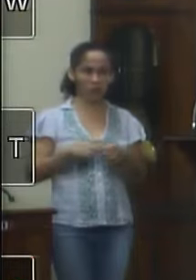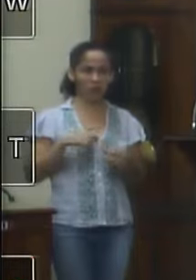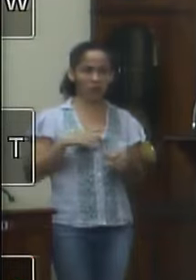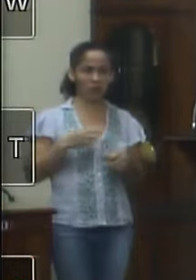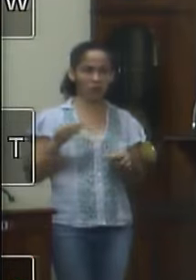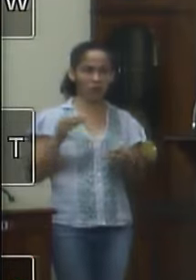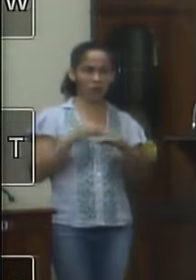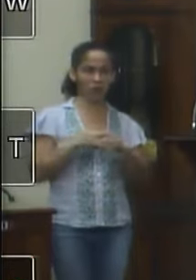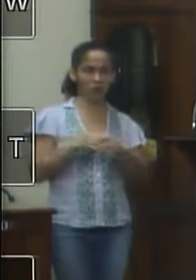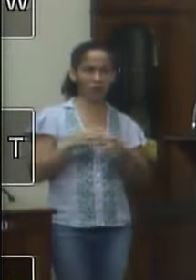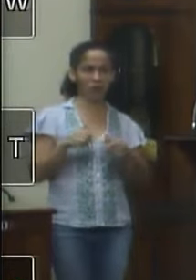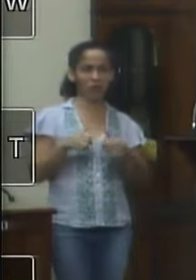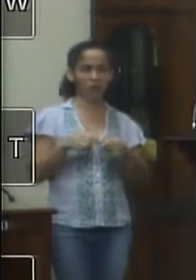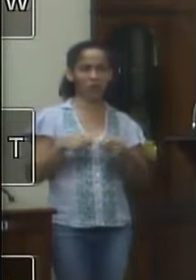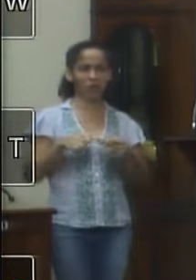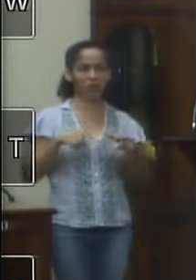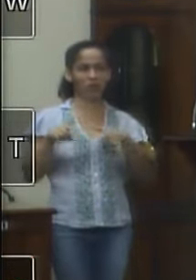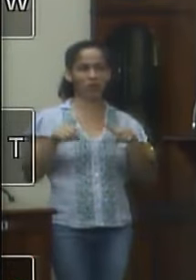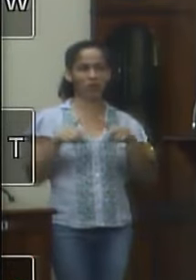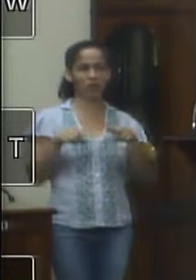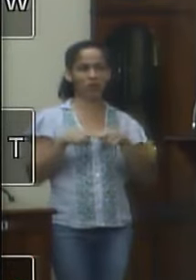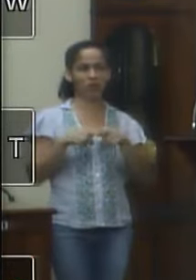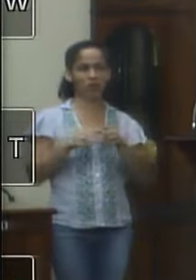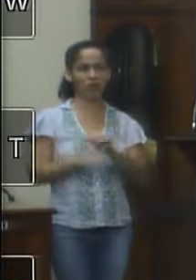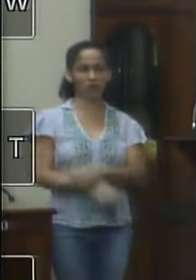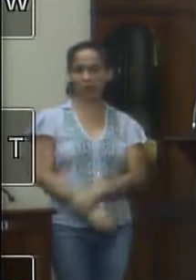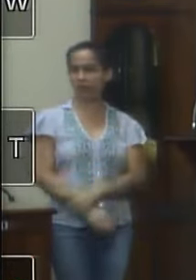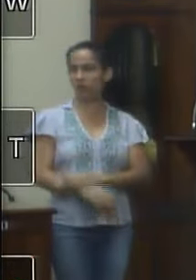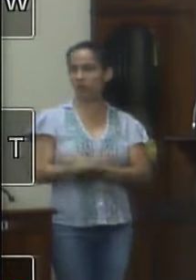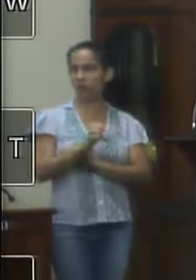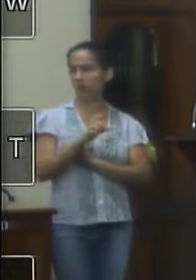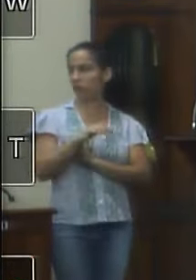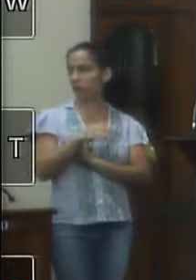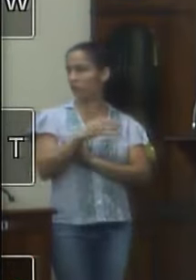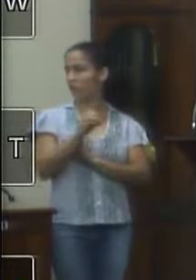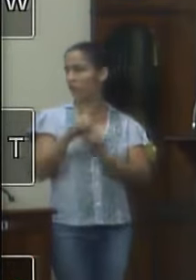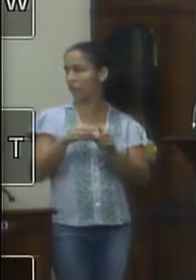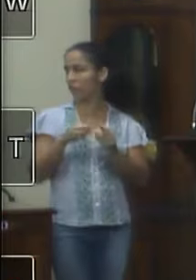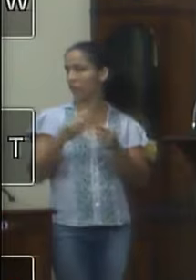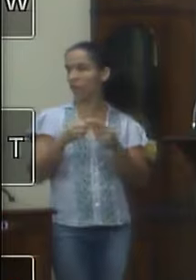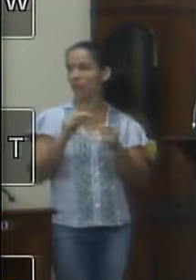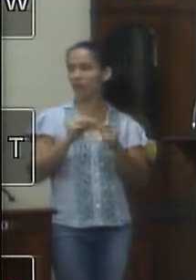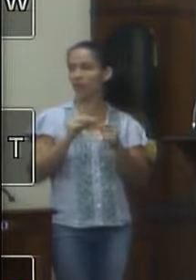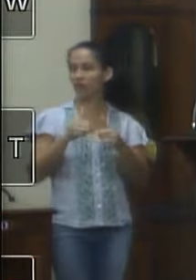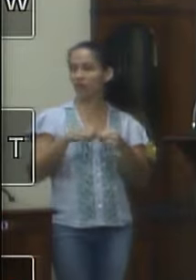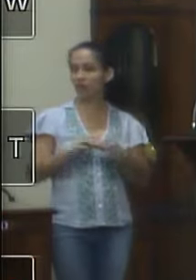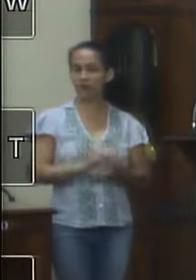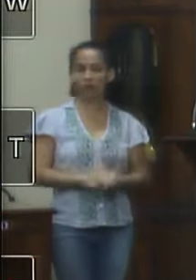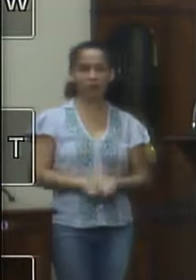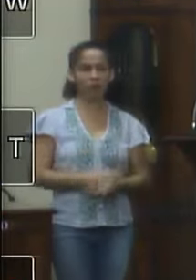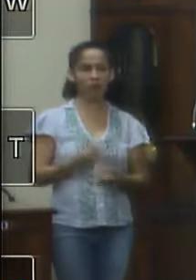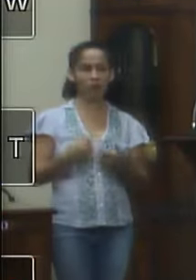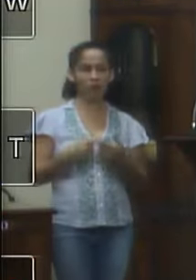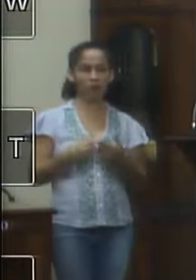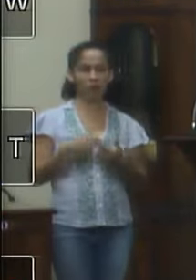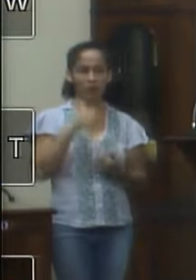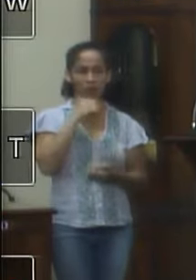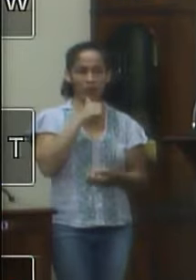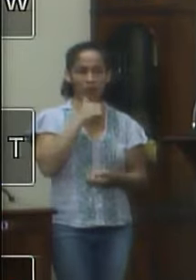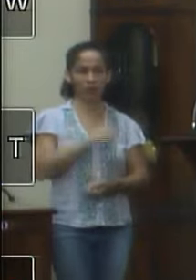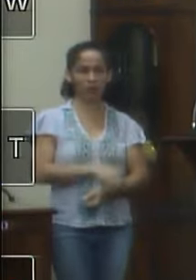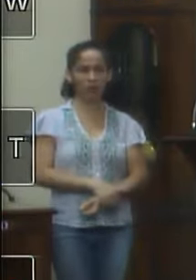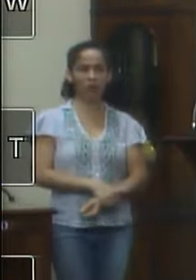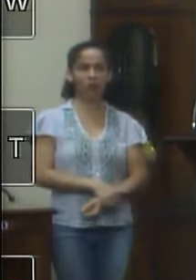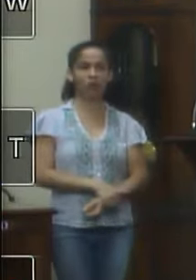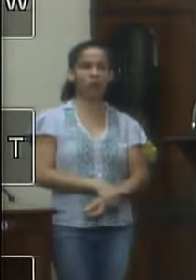eleição por que que a gente trabalha por que que a gente é eleito o que que a gente está fazendo aqui porque se essa pessoa